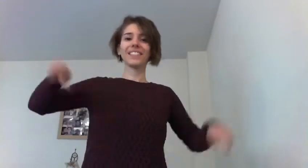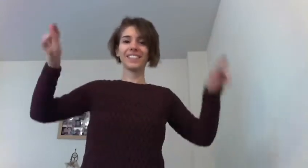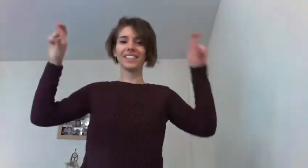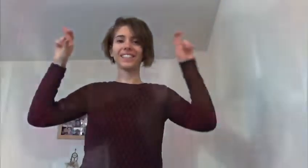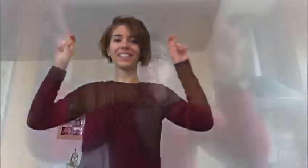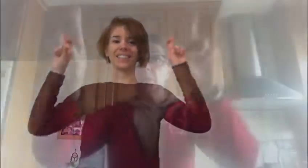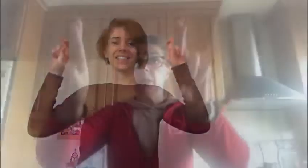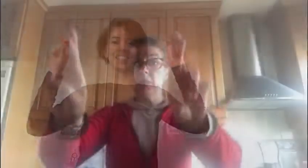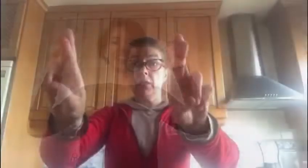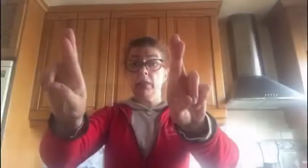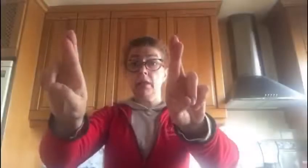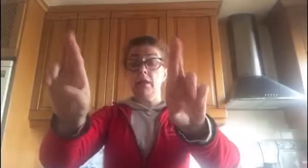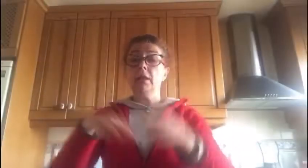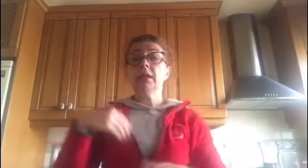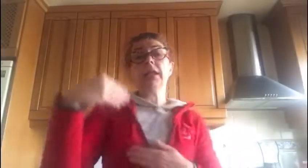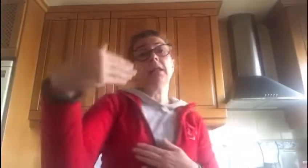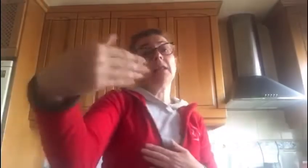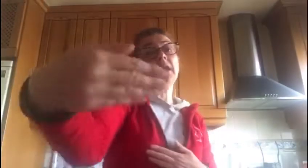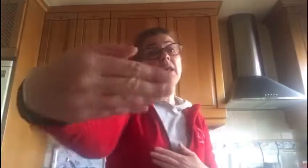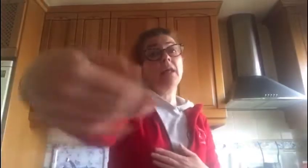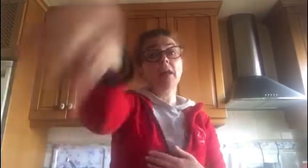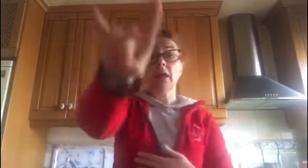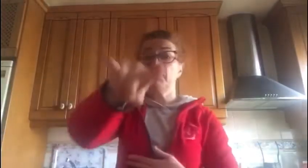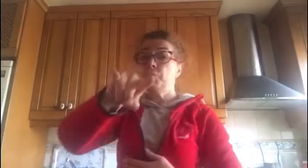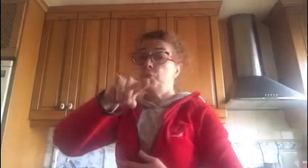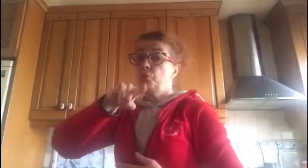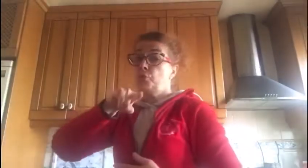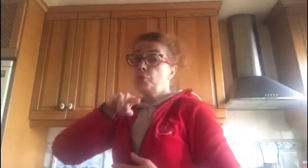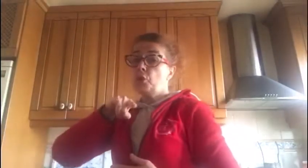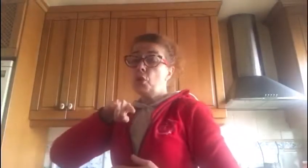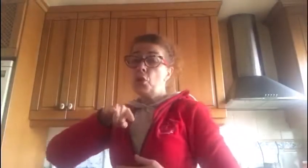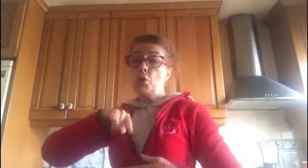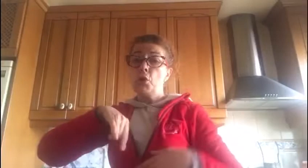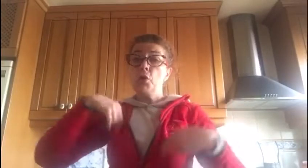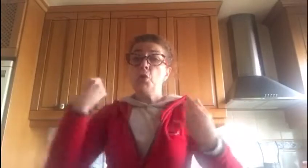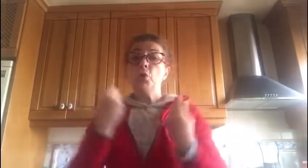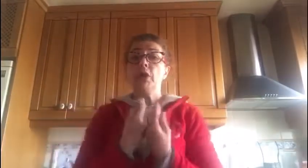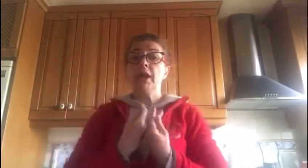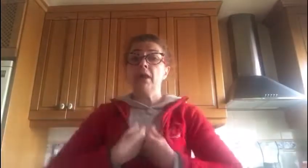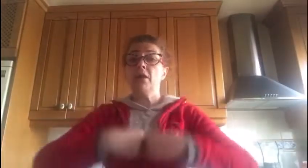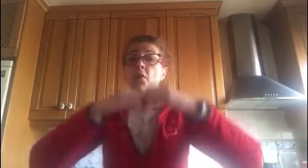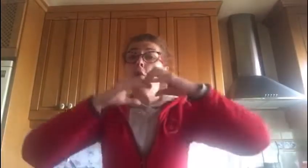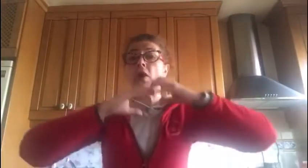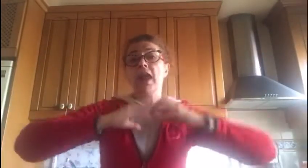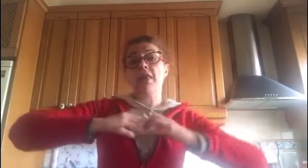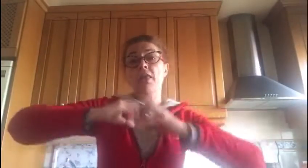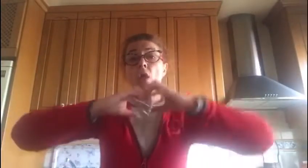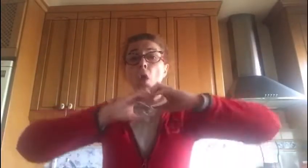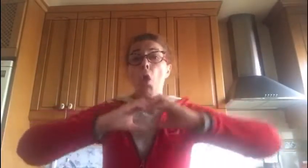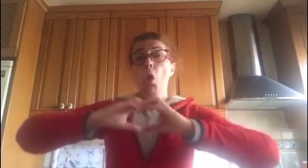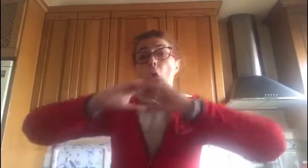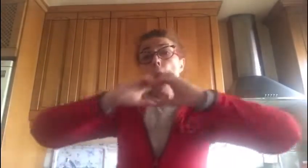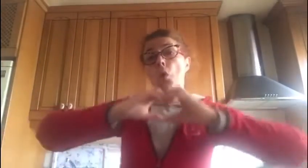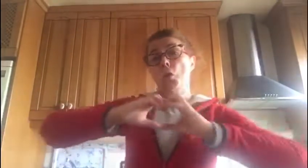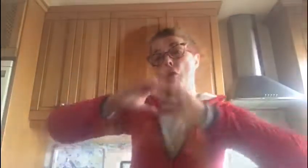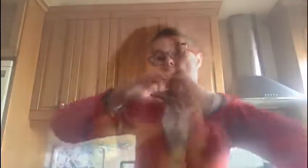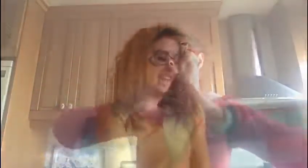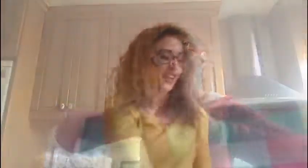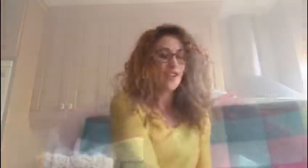esperanza Tentar al futuro con el corazón Saber que se